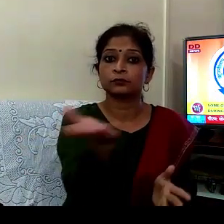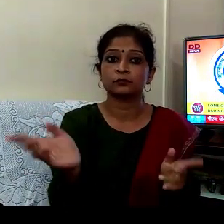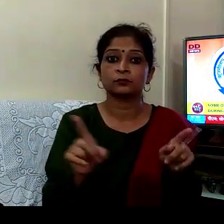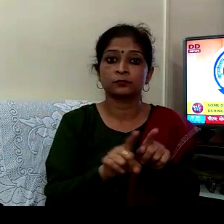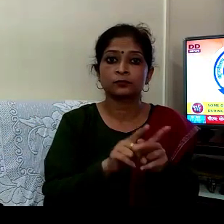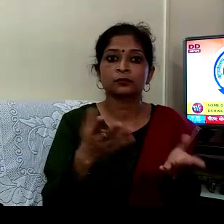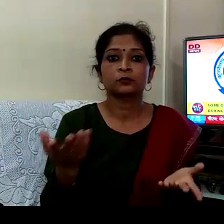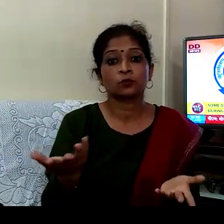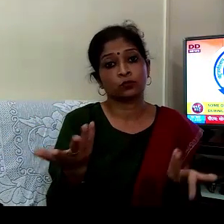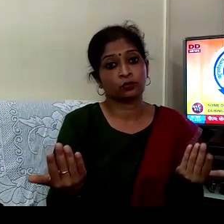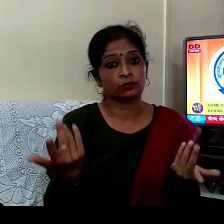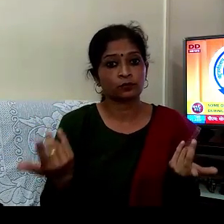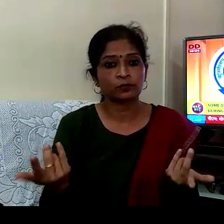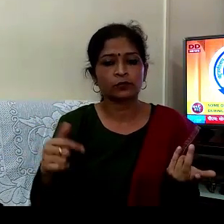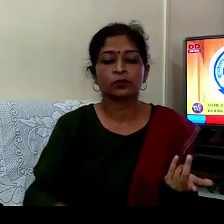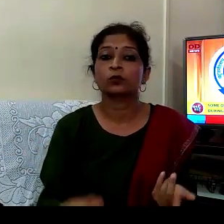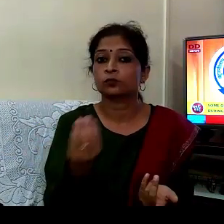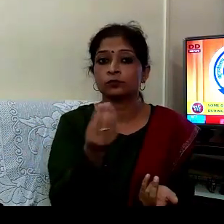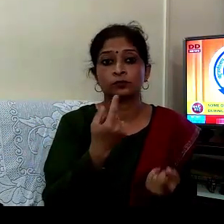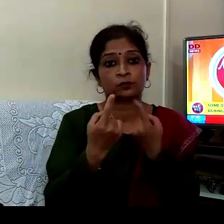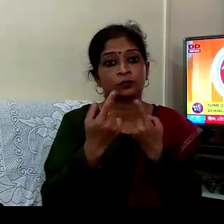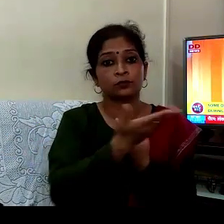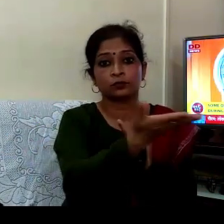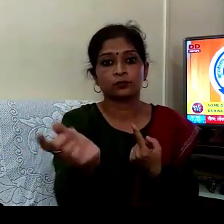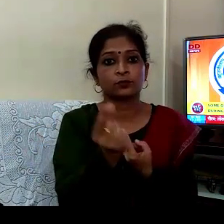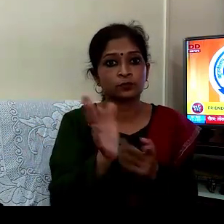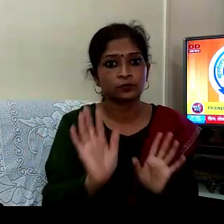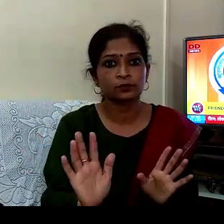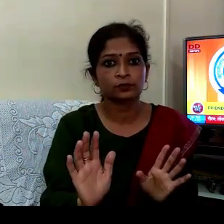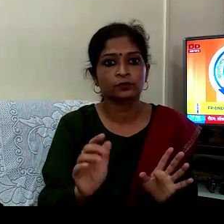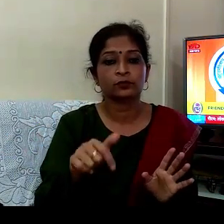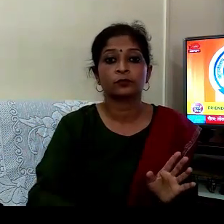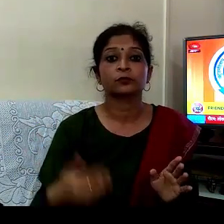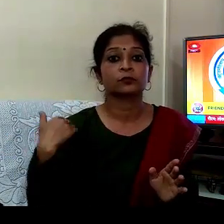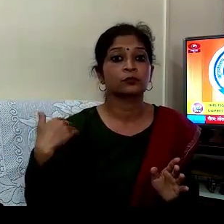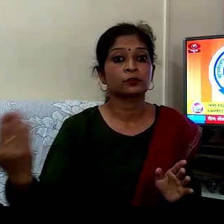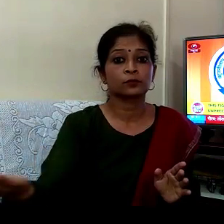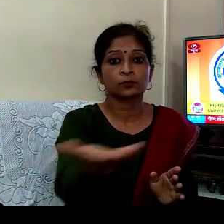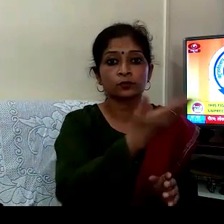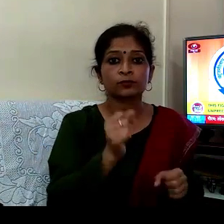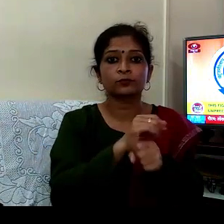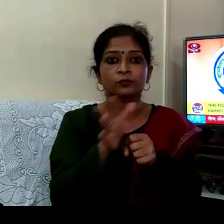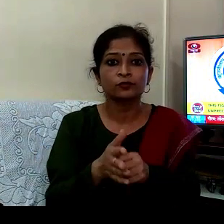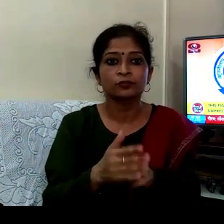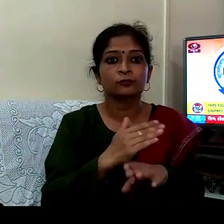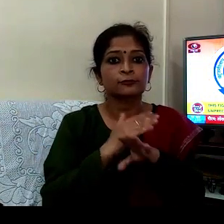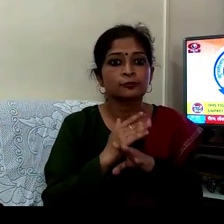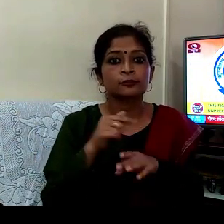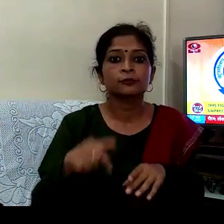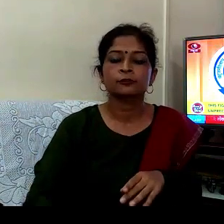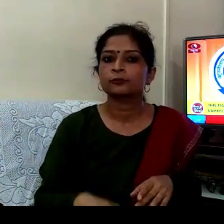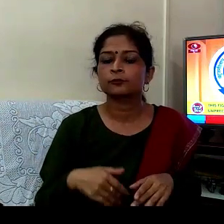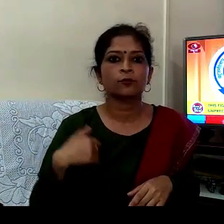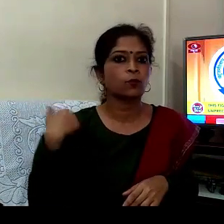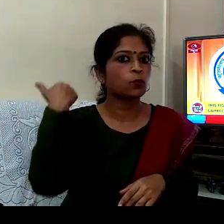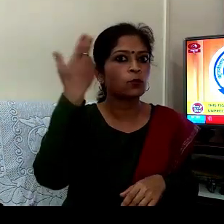ہو سکتا ہے یہ بات کچھ کام آجائے ساتھیوں کرنا کے خلاب یہ یود اب بھت پورو بھی